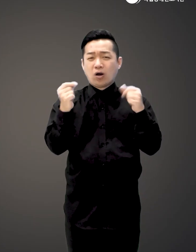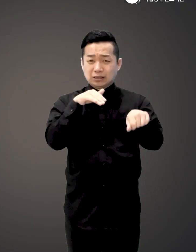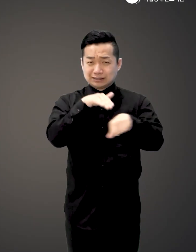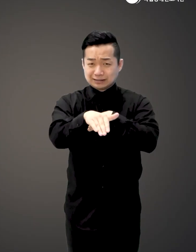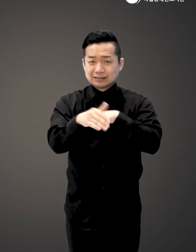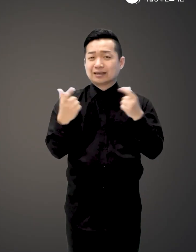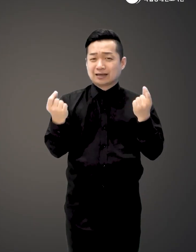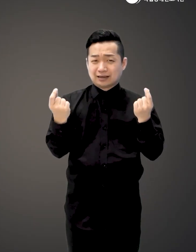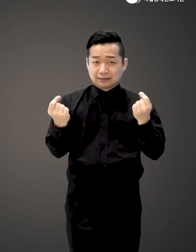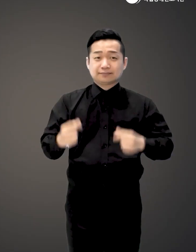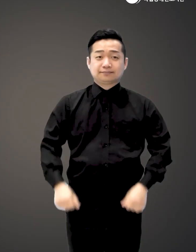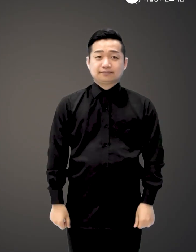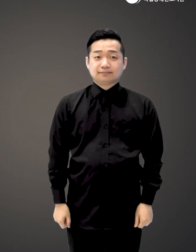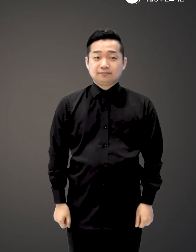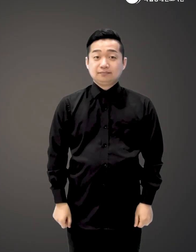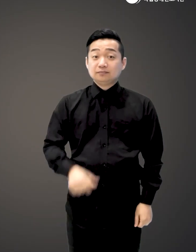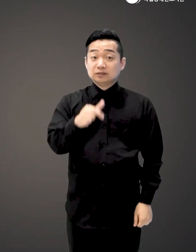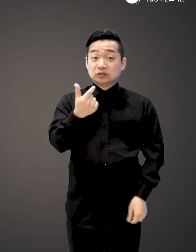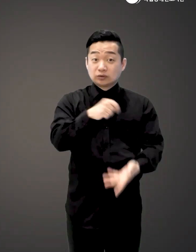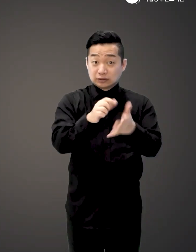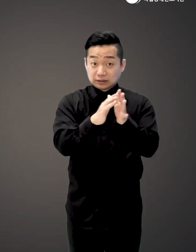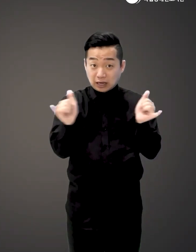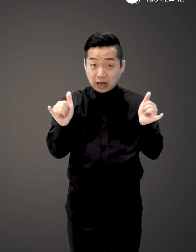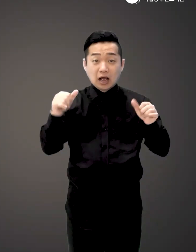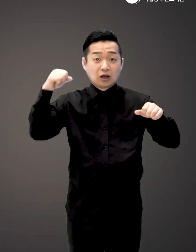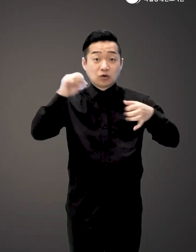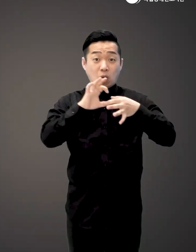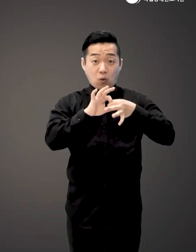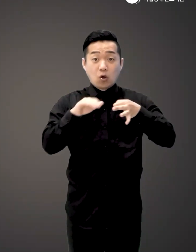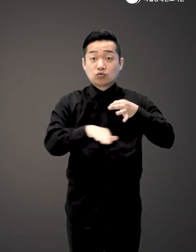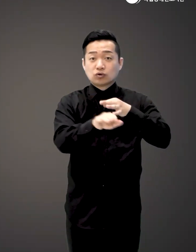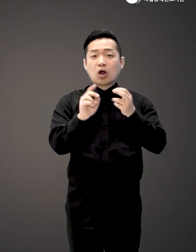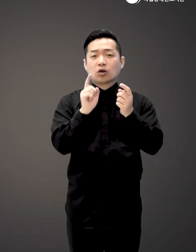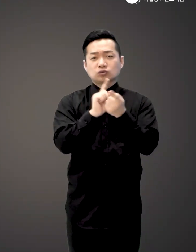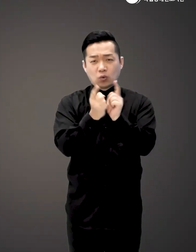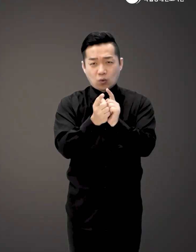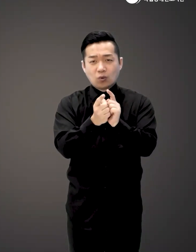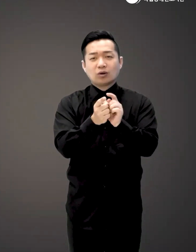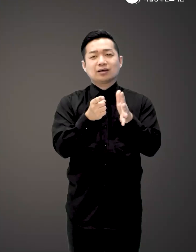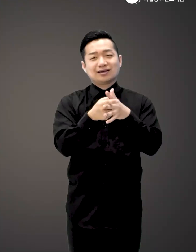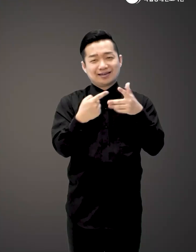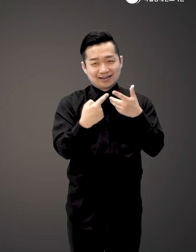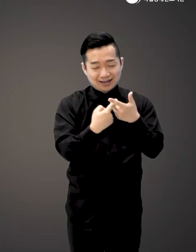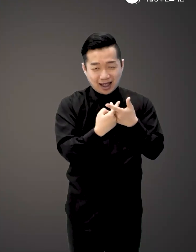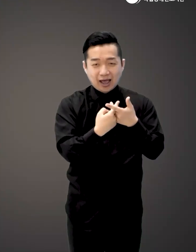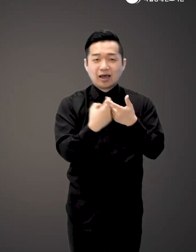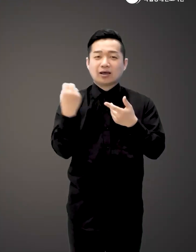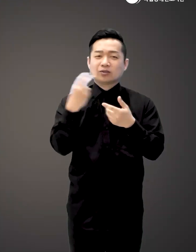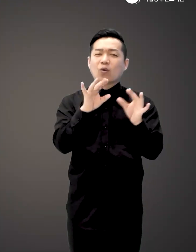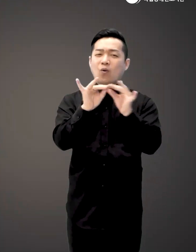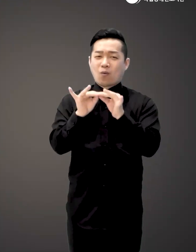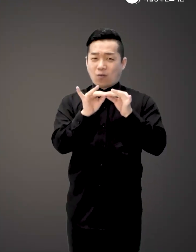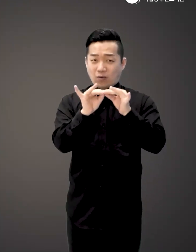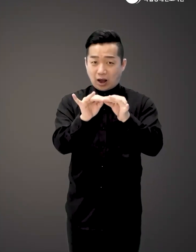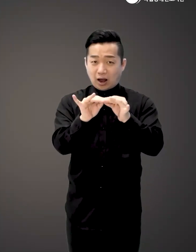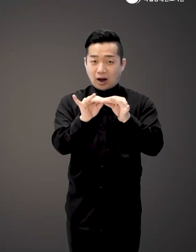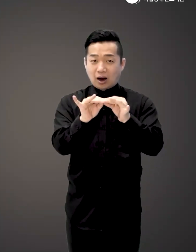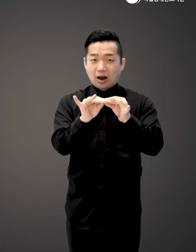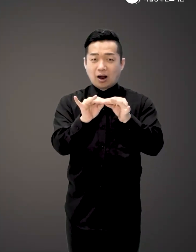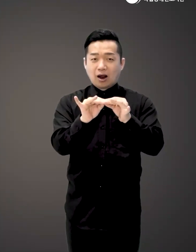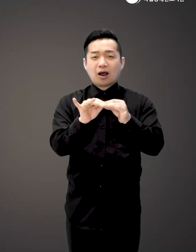언어 체계가 아닐까요? 노영재 작가는 춤을 통해 우리가 어떻게 서로를 이해하고 공감하며